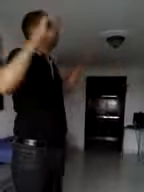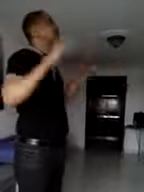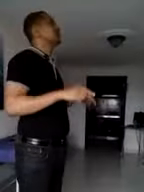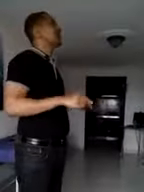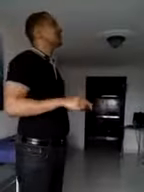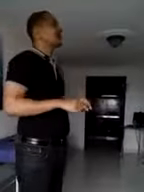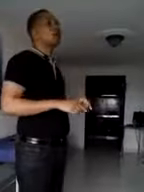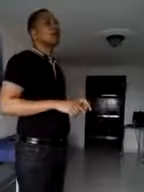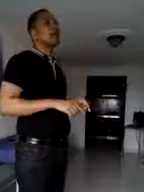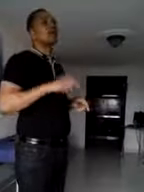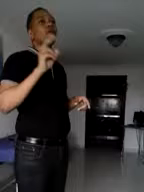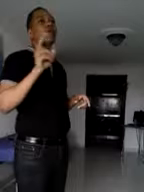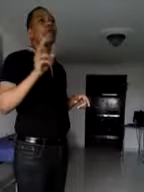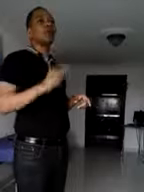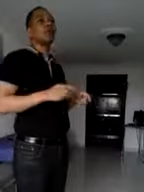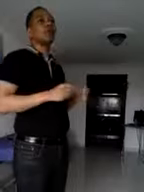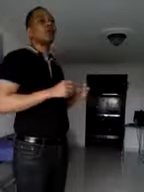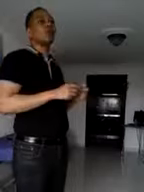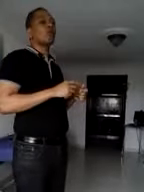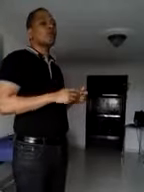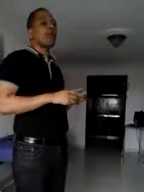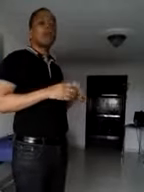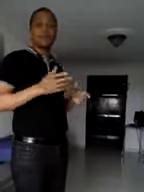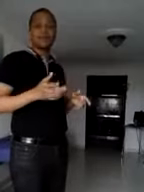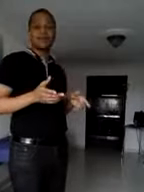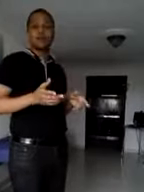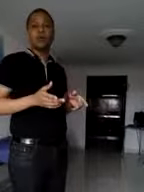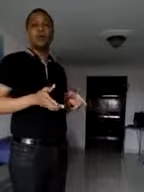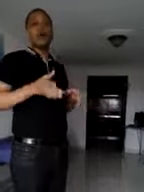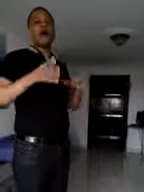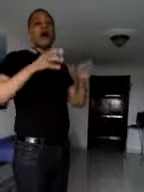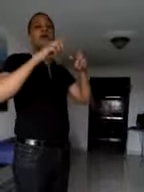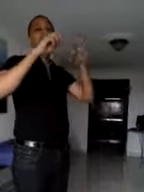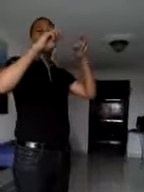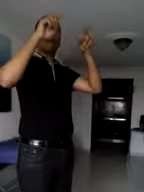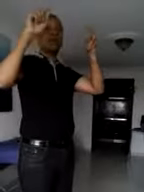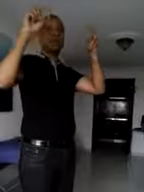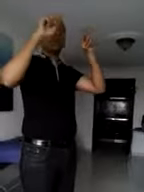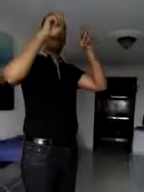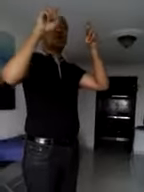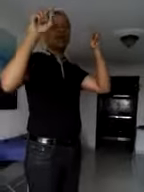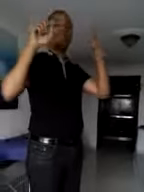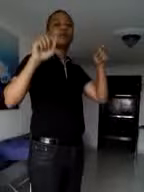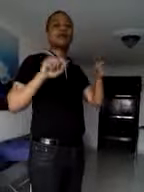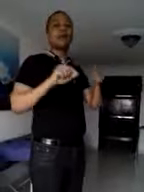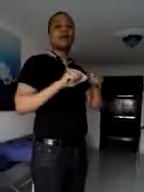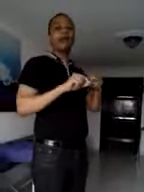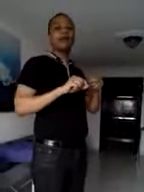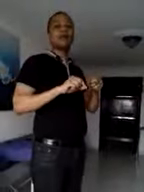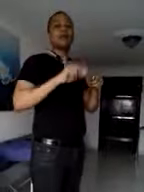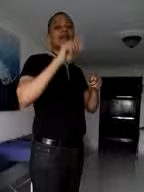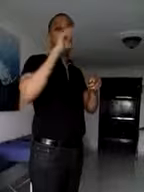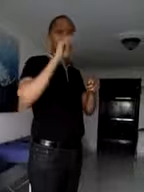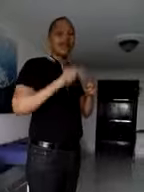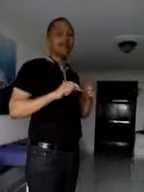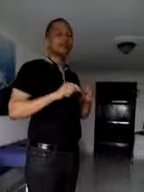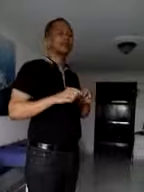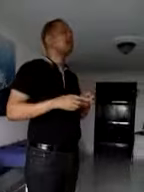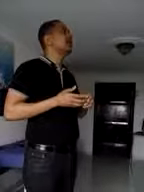60, donde dos láminas son el metro cuadrado, es muy parecido al porcelanato rectangular de las casas. Y